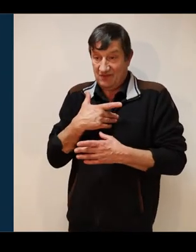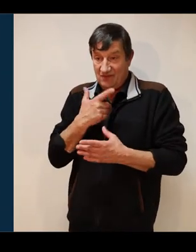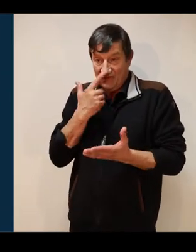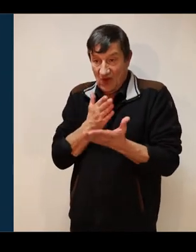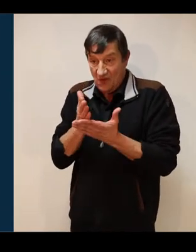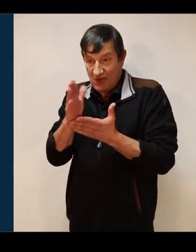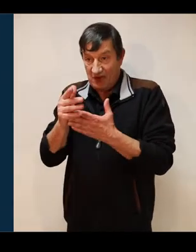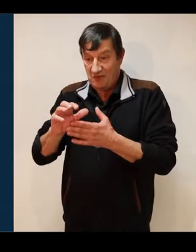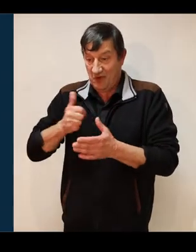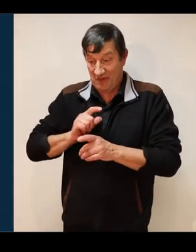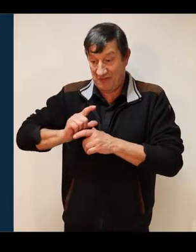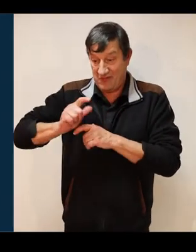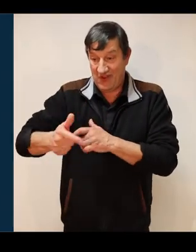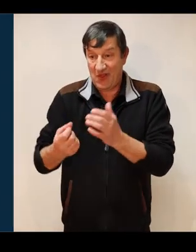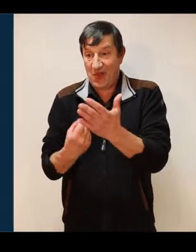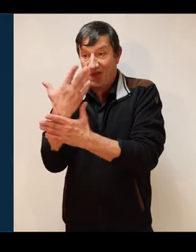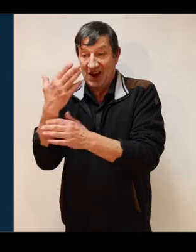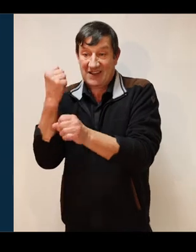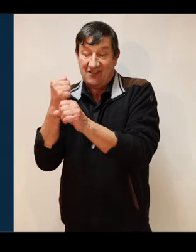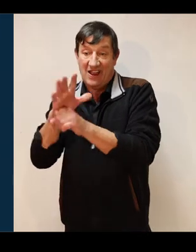à bien vos premiers pas dans votre nouvel environnement de travail.